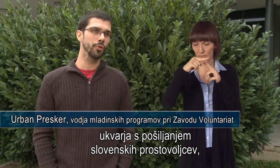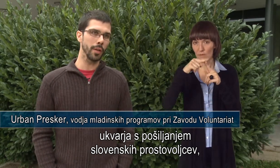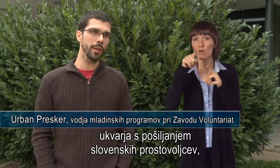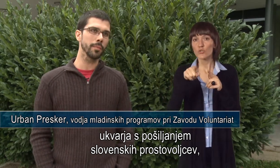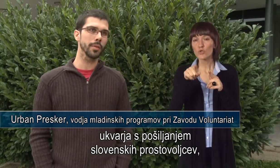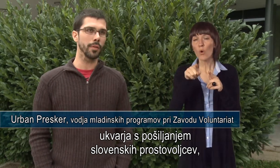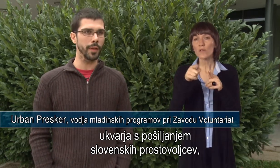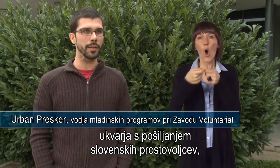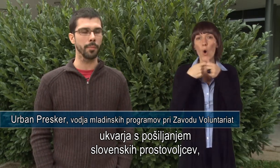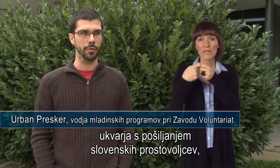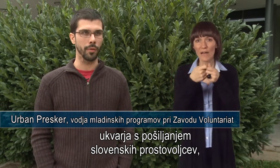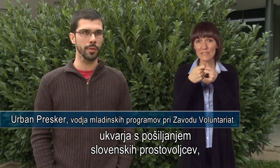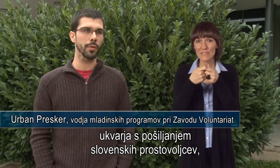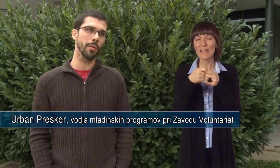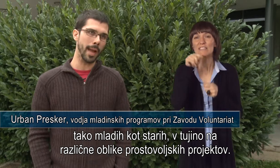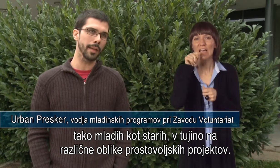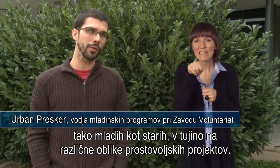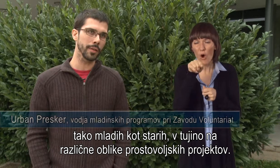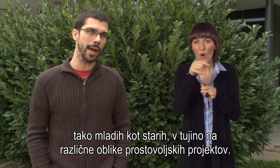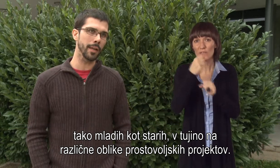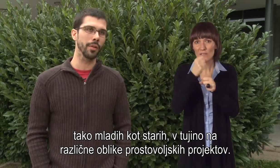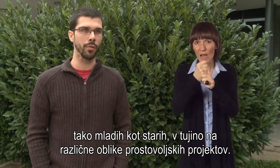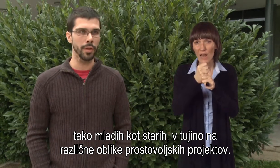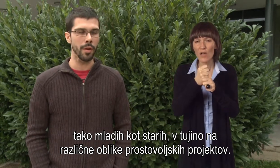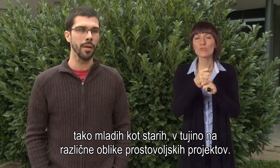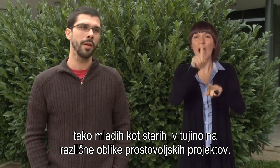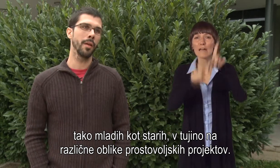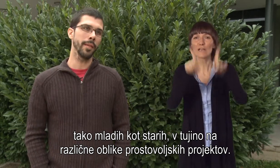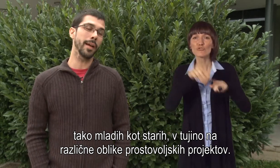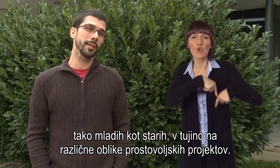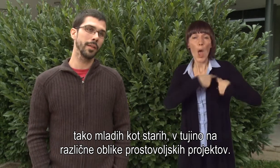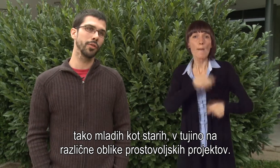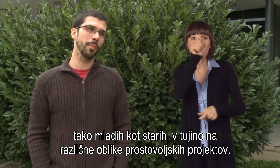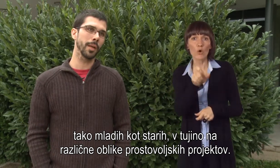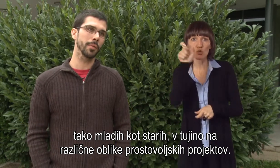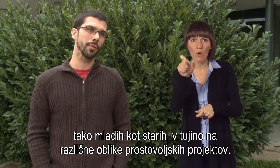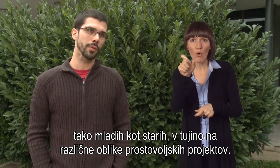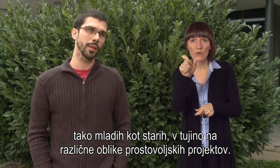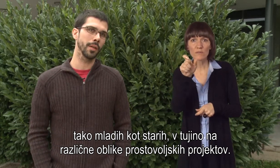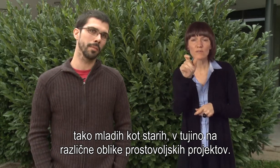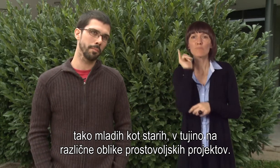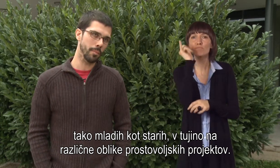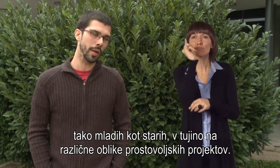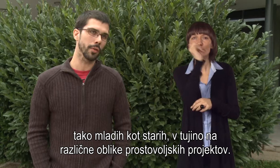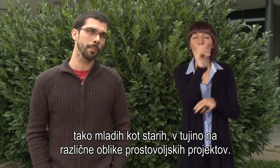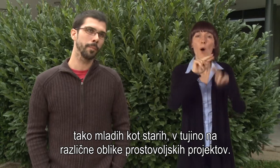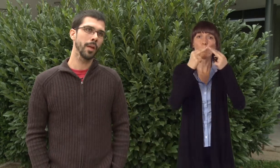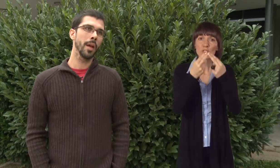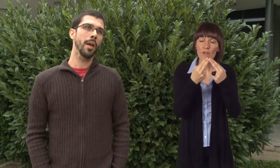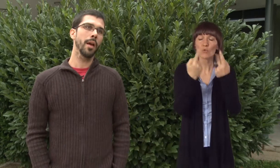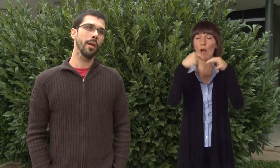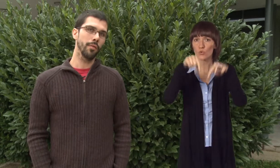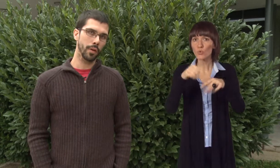pošiljenem slovenskih prostovoljcev, tako mladih kot starih v tujino, na različne oblike prostovoljskih projektov.